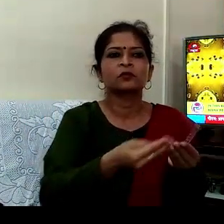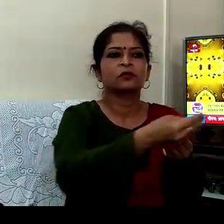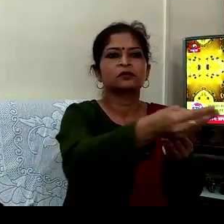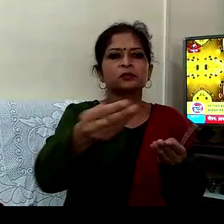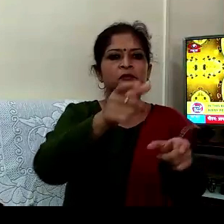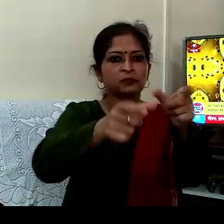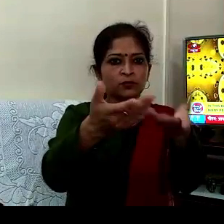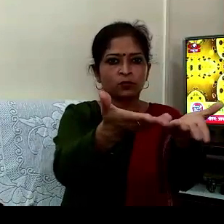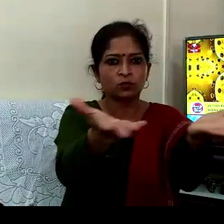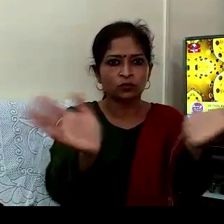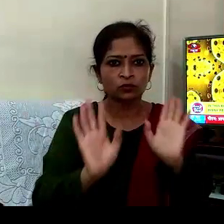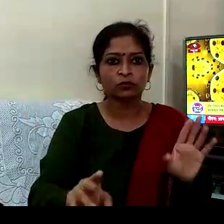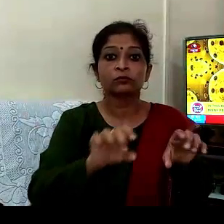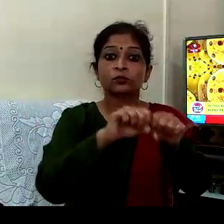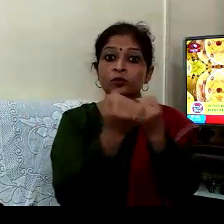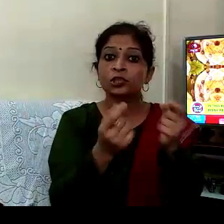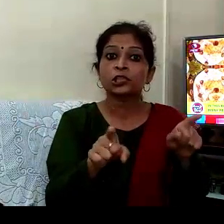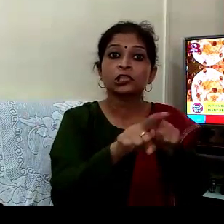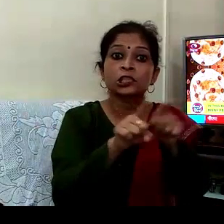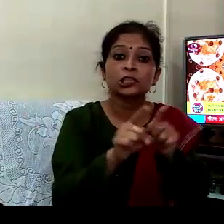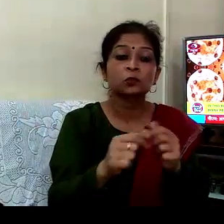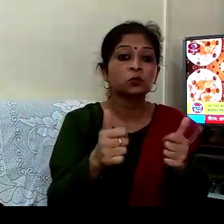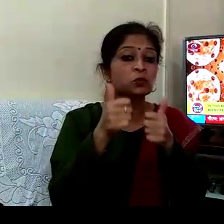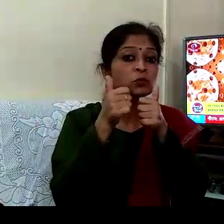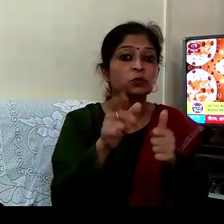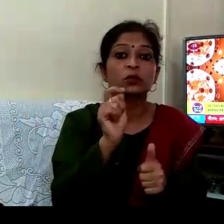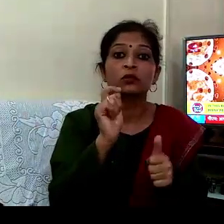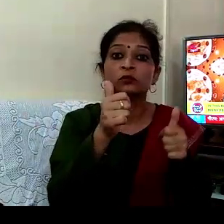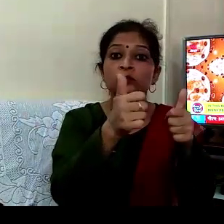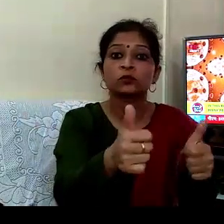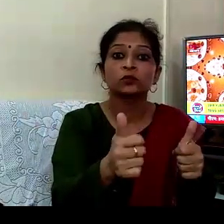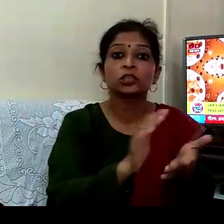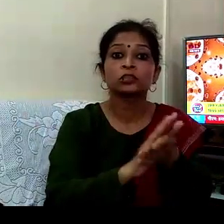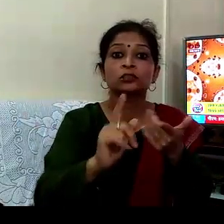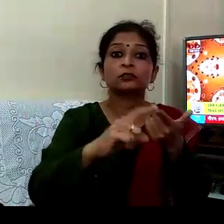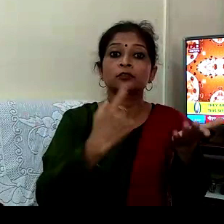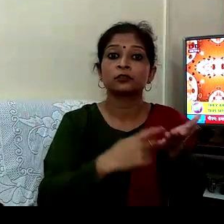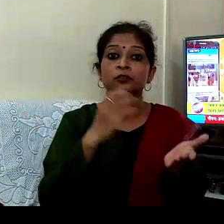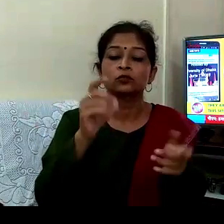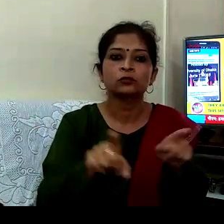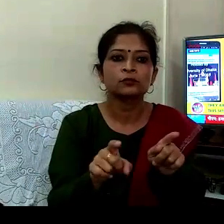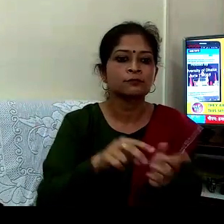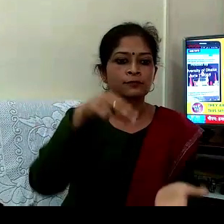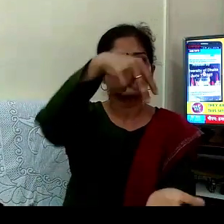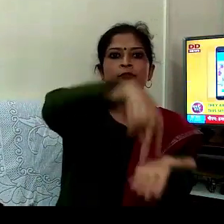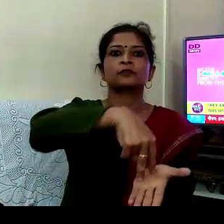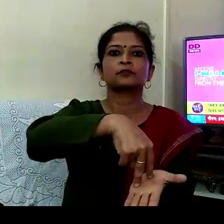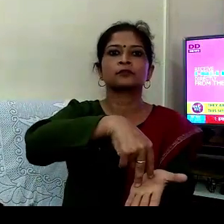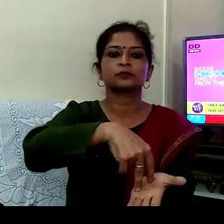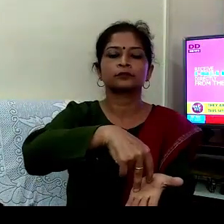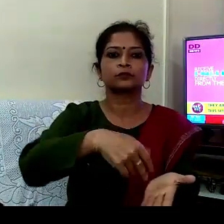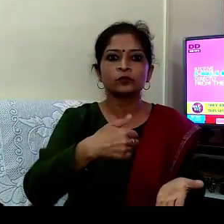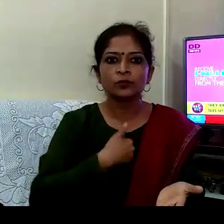لوگ ہیں جو سماج کے ریال ہیرو ہے اور اس پرستیتی میں بھی سب سے آگے کھڑے ہیں مجھے نریج